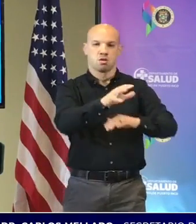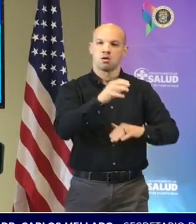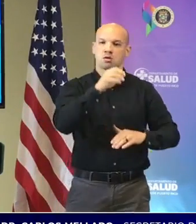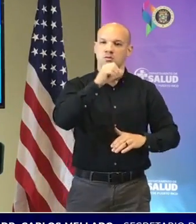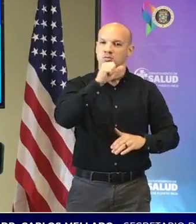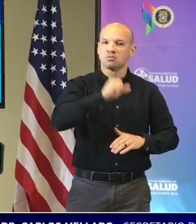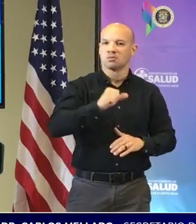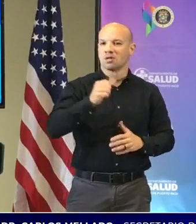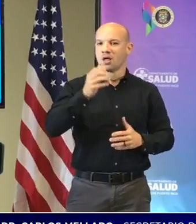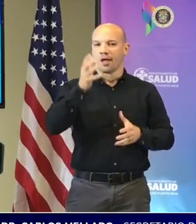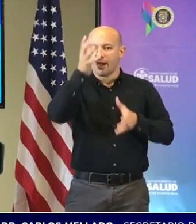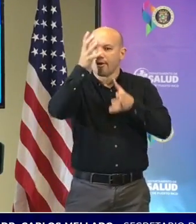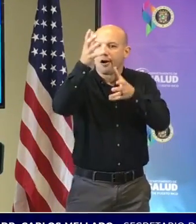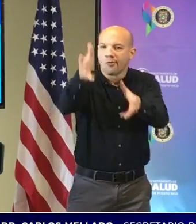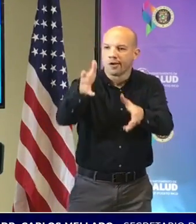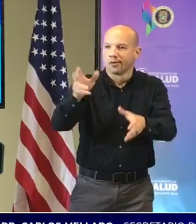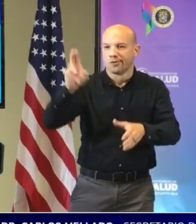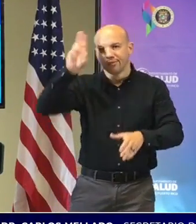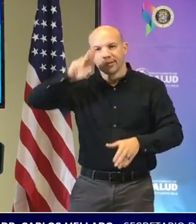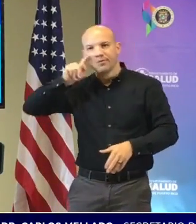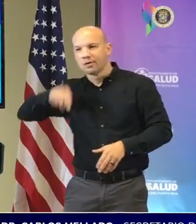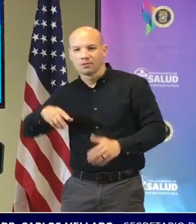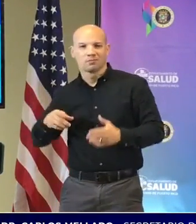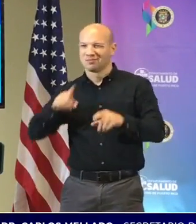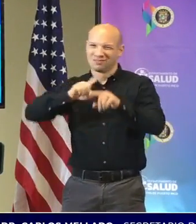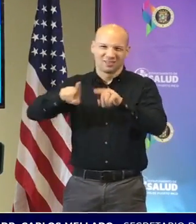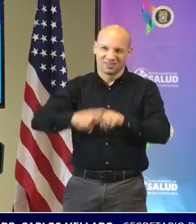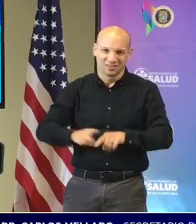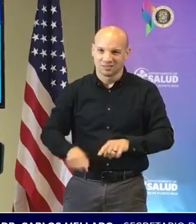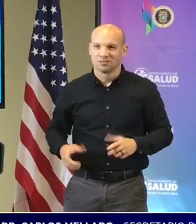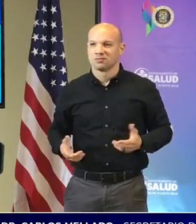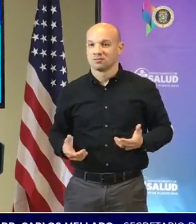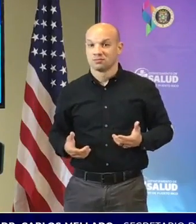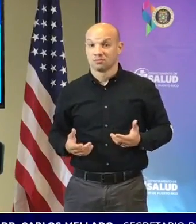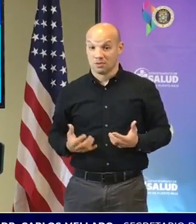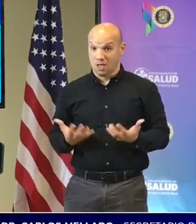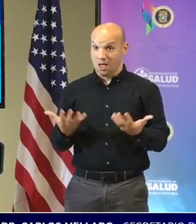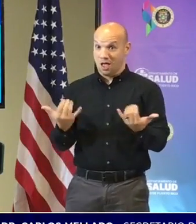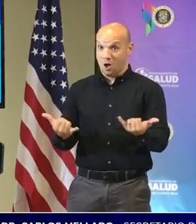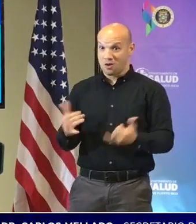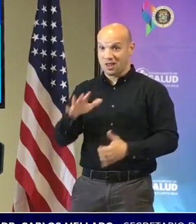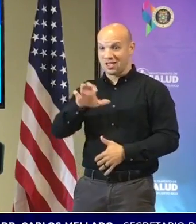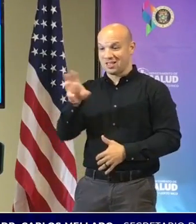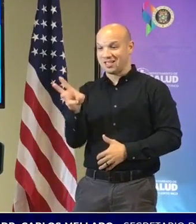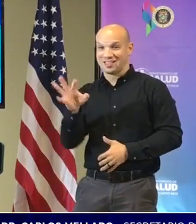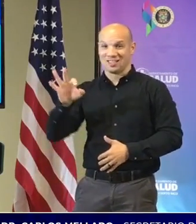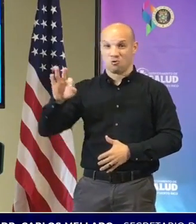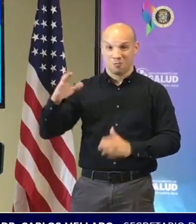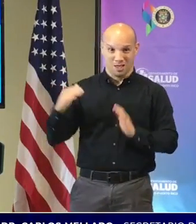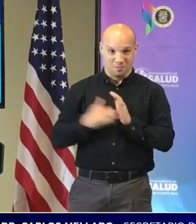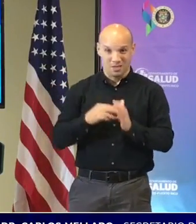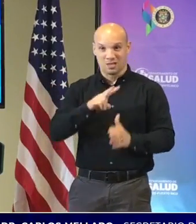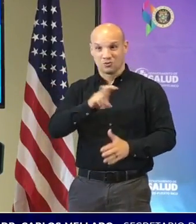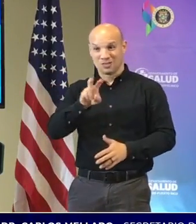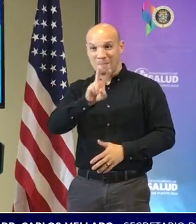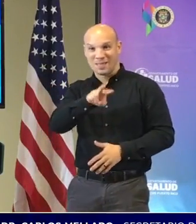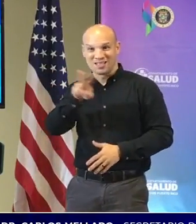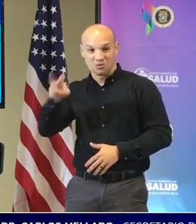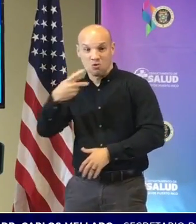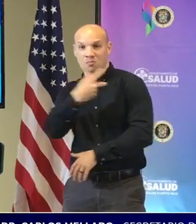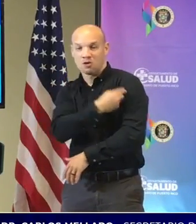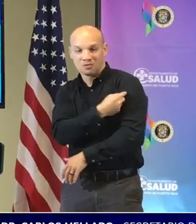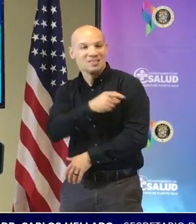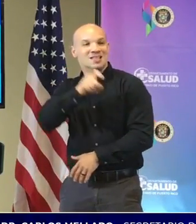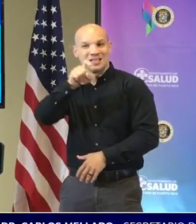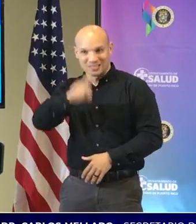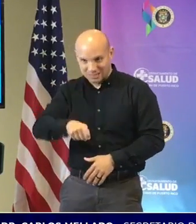exhortando a esa tercera dosis que el día de hoy tenemos 569.922 necesitamos que todo el mundo